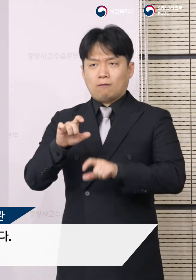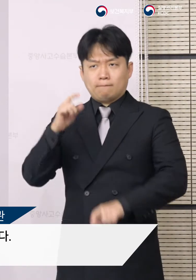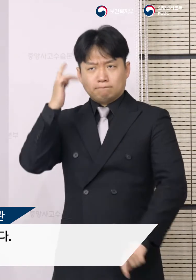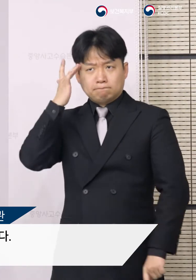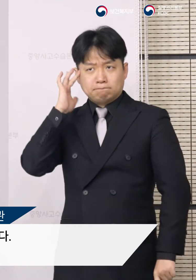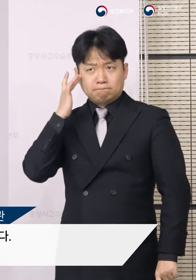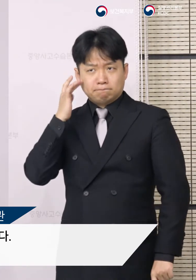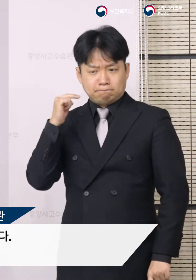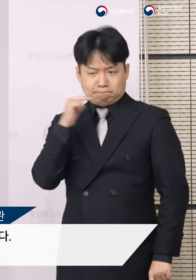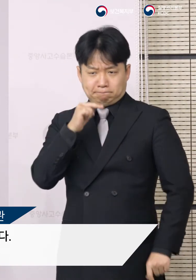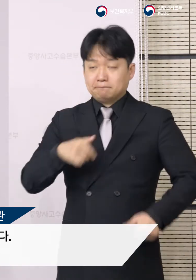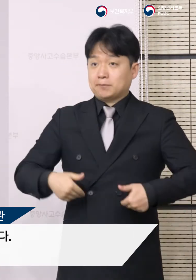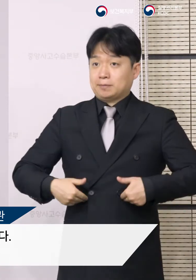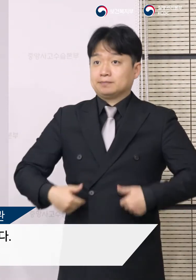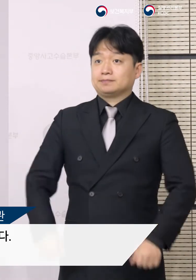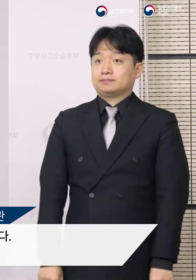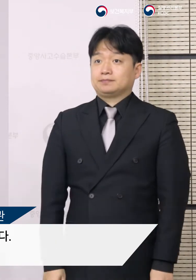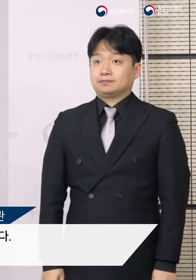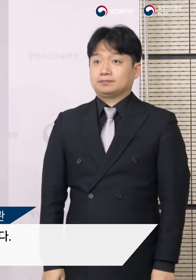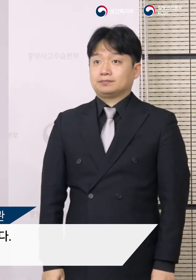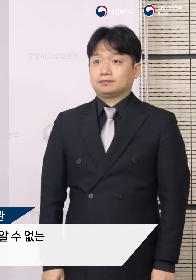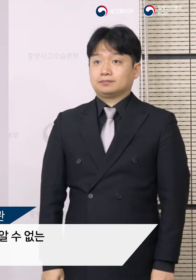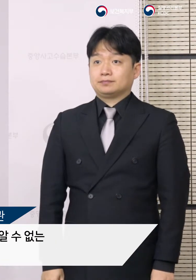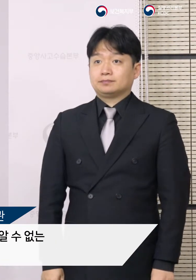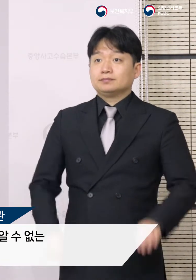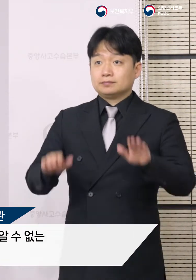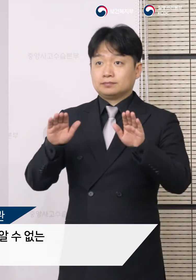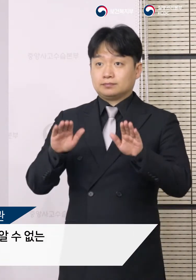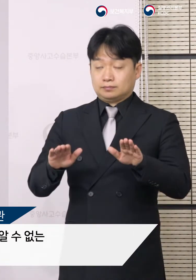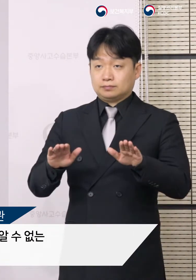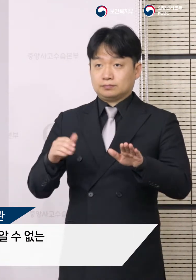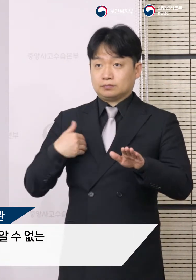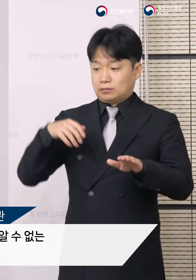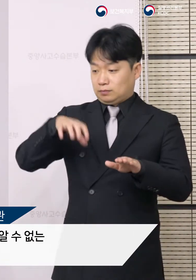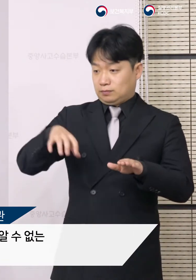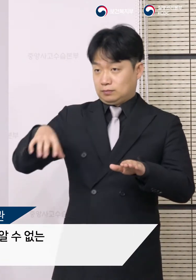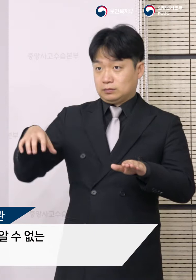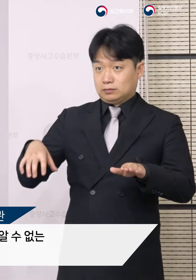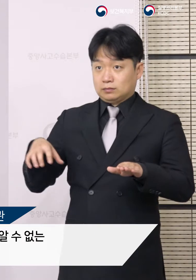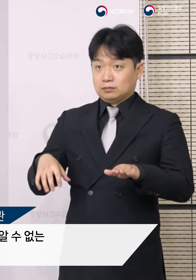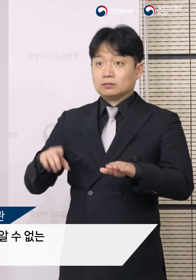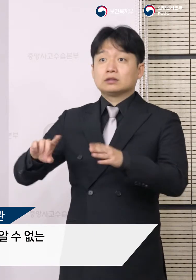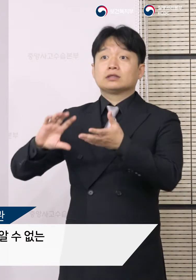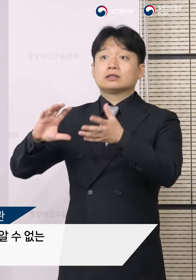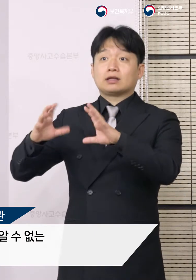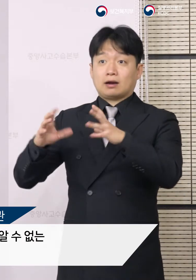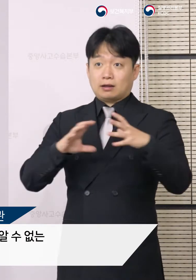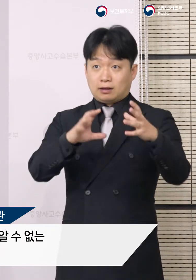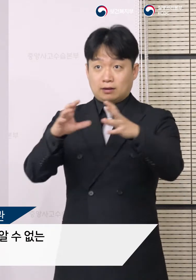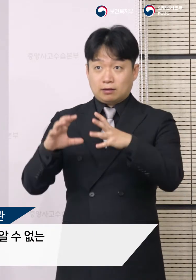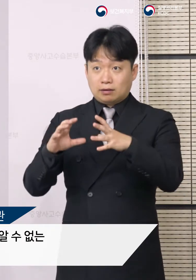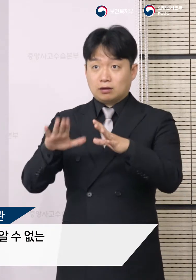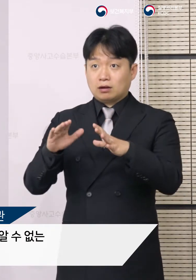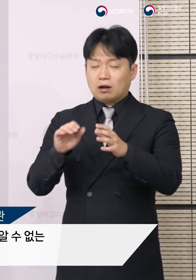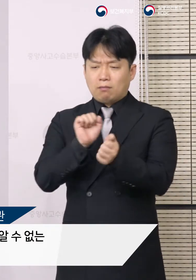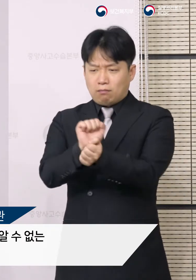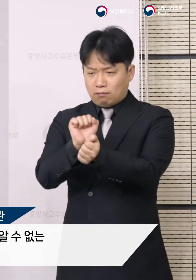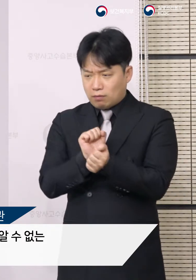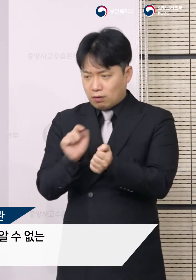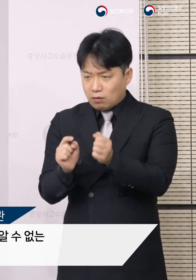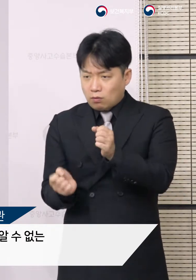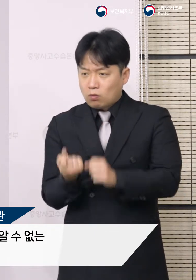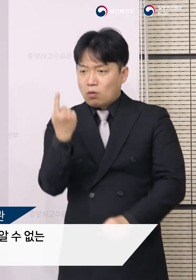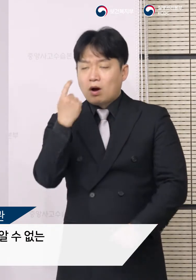긴장이 필요한 시기로 보고 있습니다. 이미 우리 주변의 여러 국가에서 감염